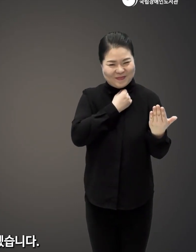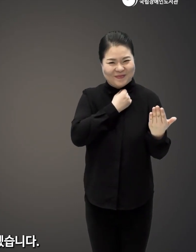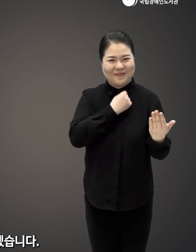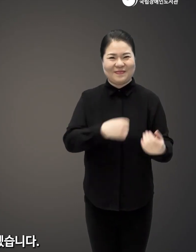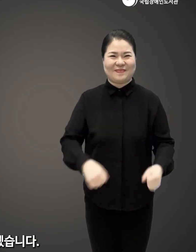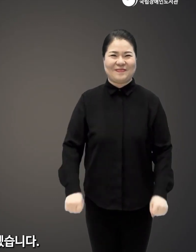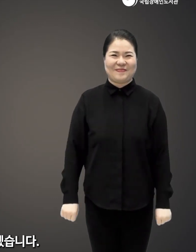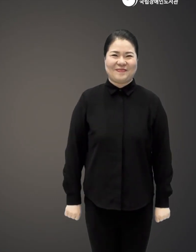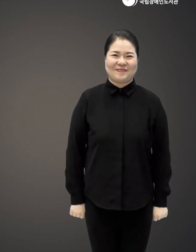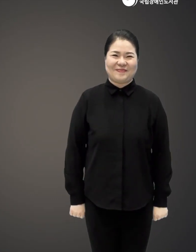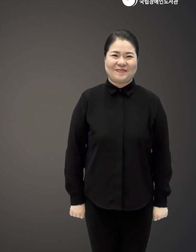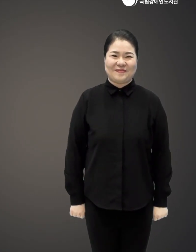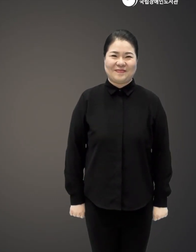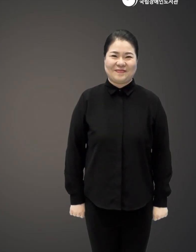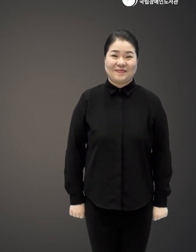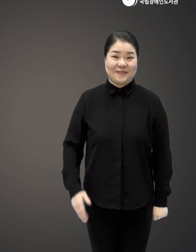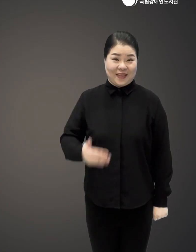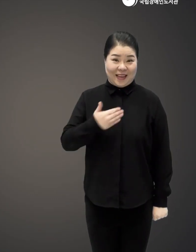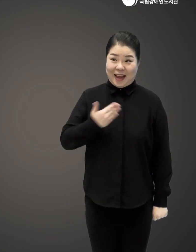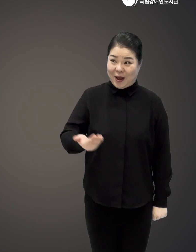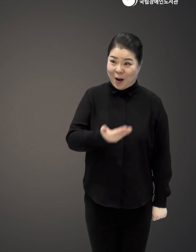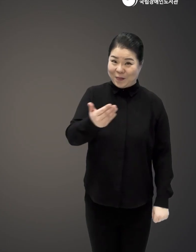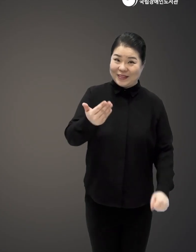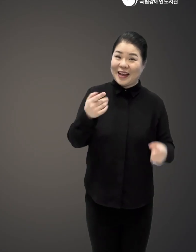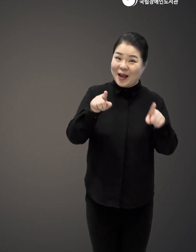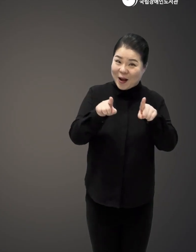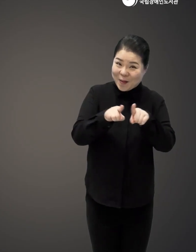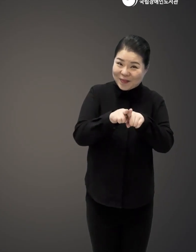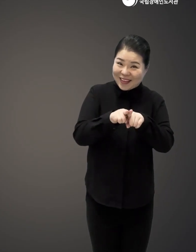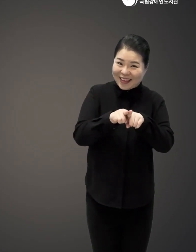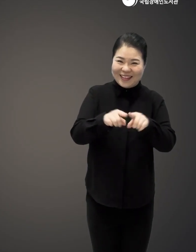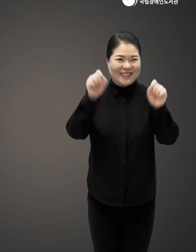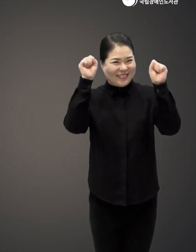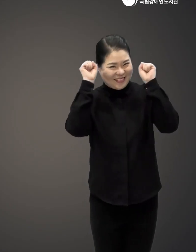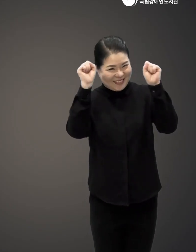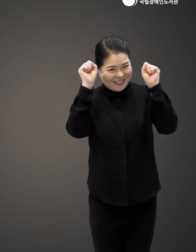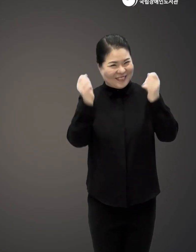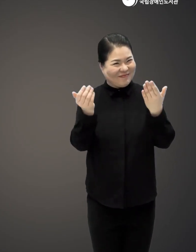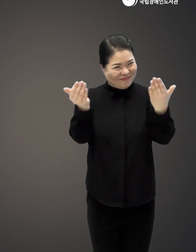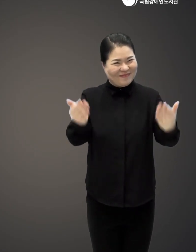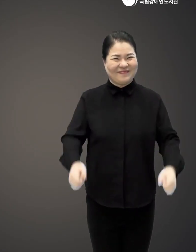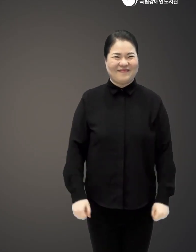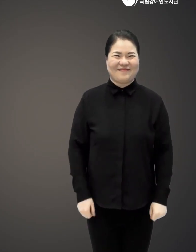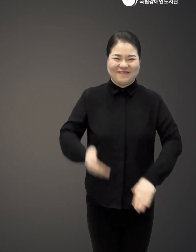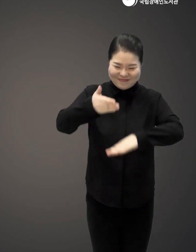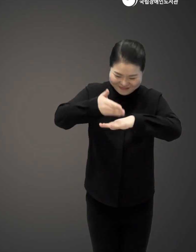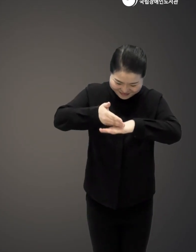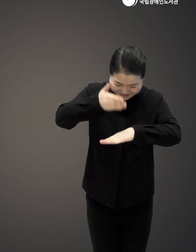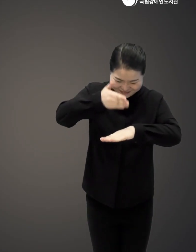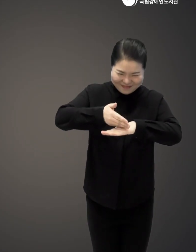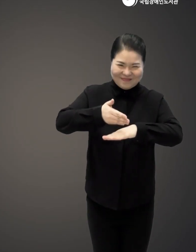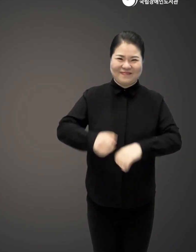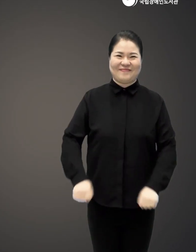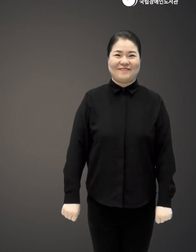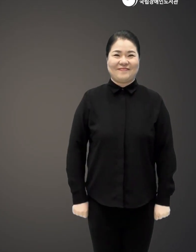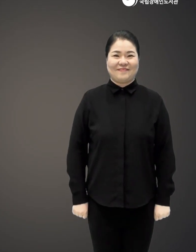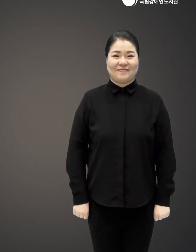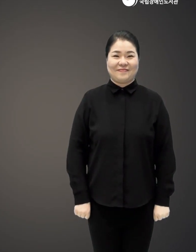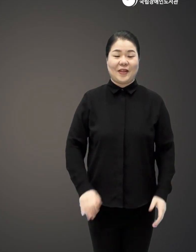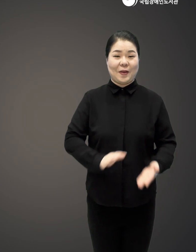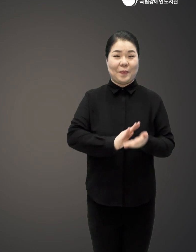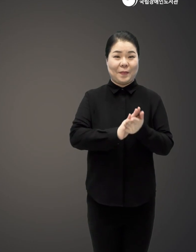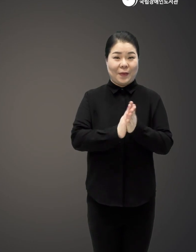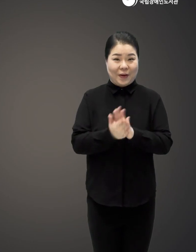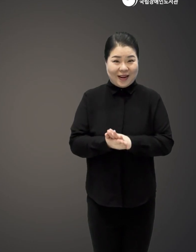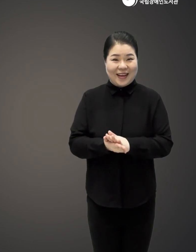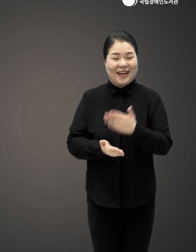정말 좋겠습니다 제가 여러분들과 함께 응원하겠습니다 고맙습니다 변화가 당신을